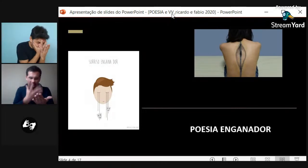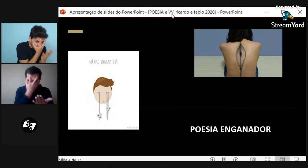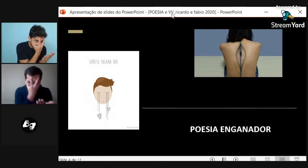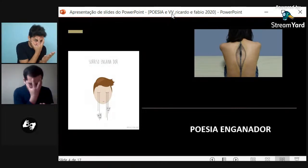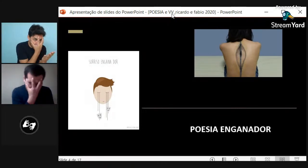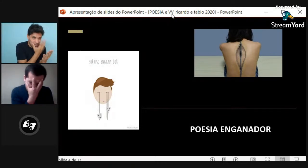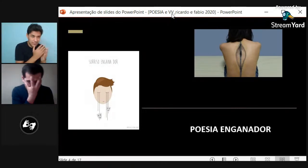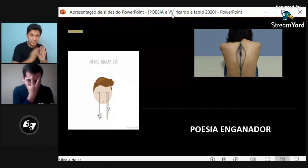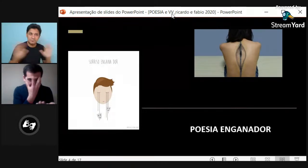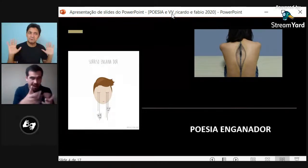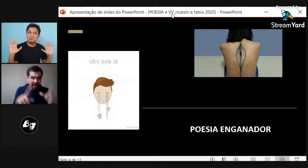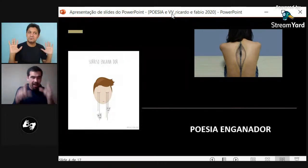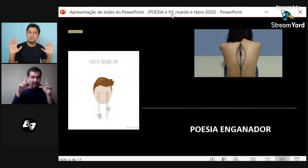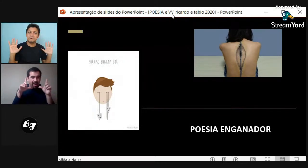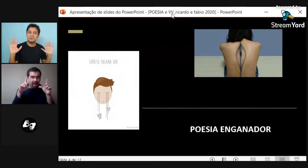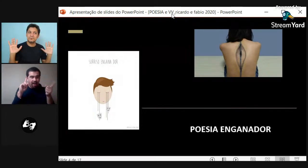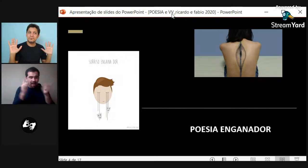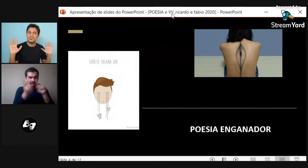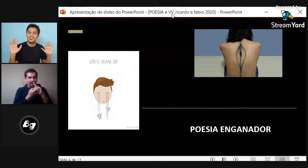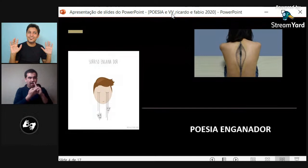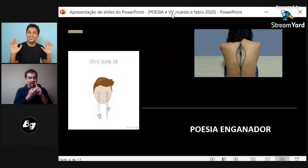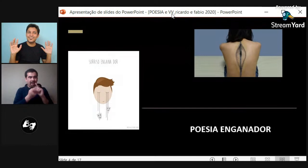Si yo expreso esto, nada más.